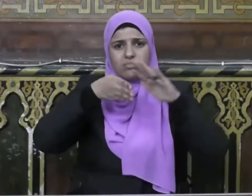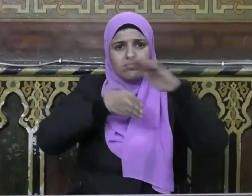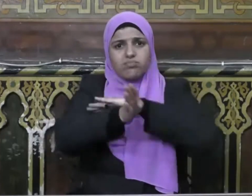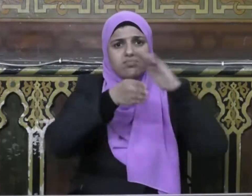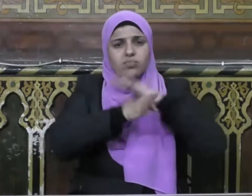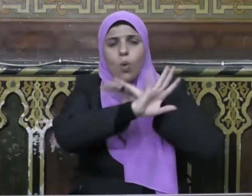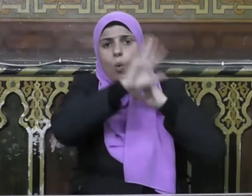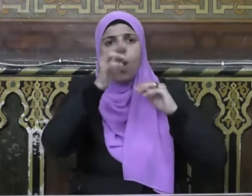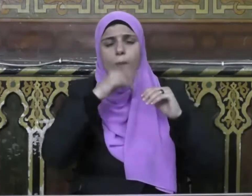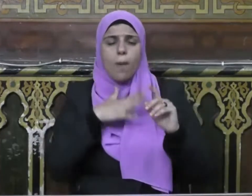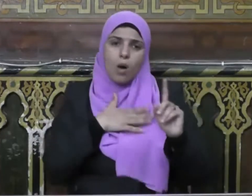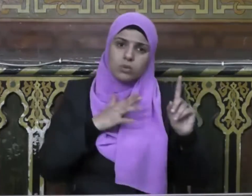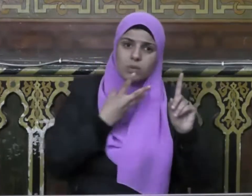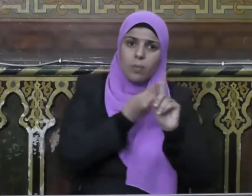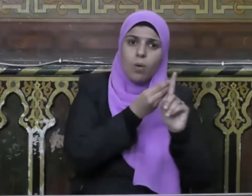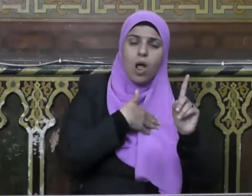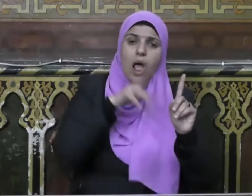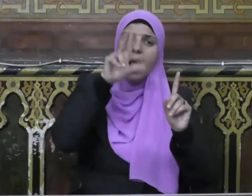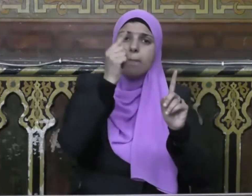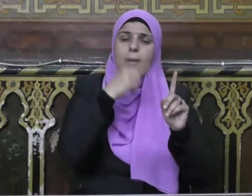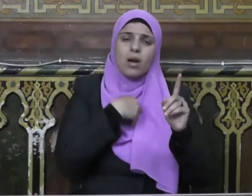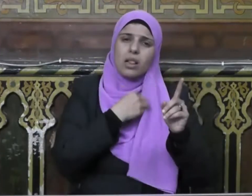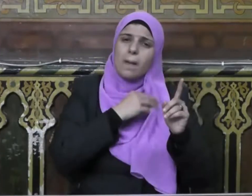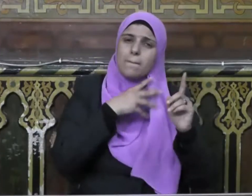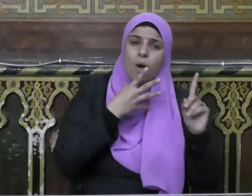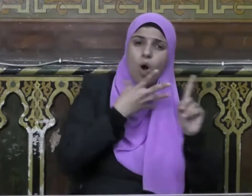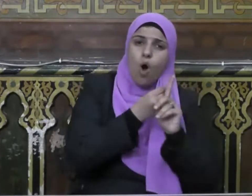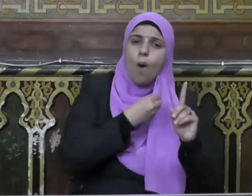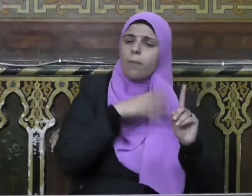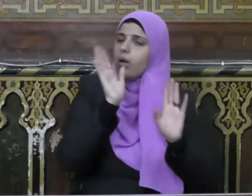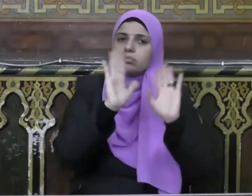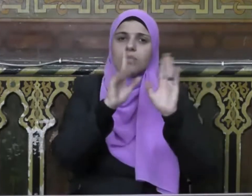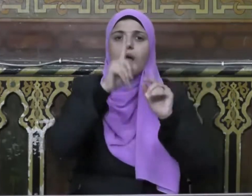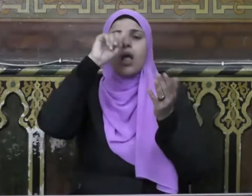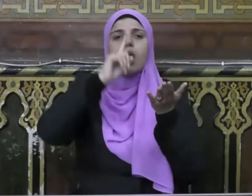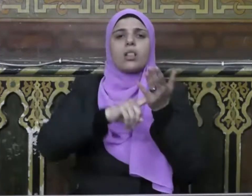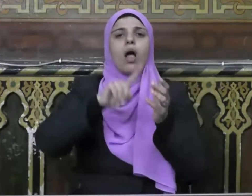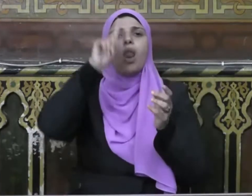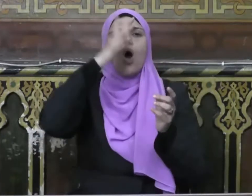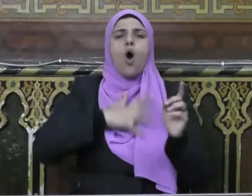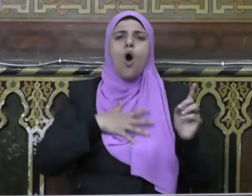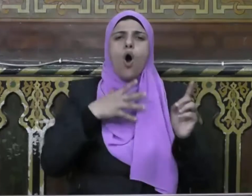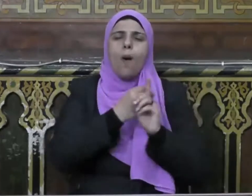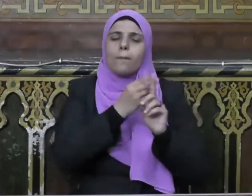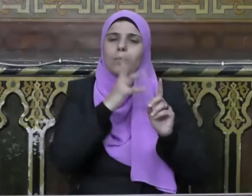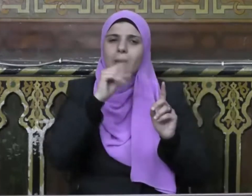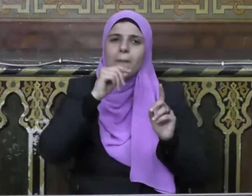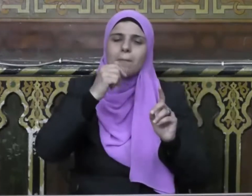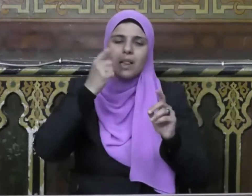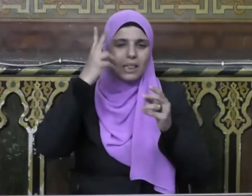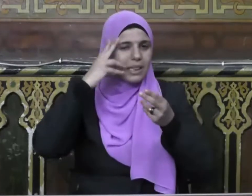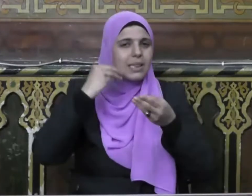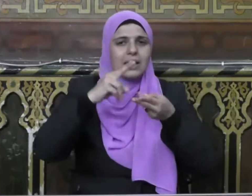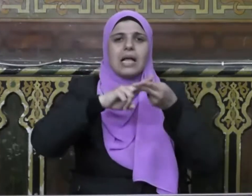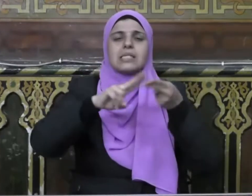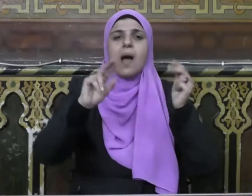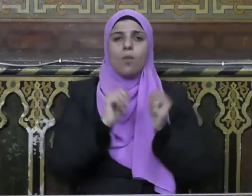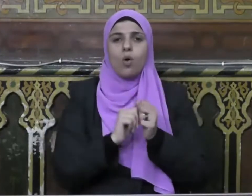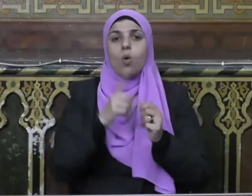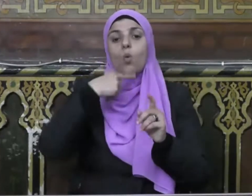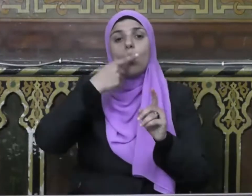من دياركم أن تبروهم وتقصطوا إليهم إن الله يحب المقصطين